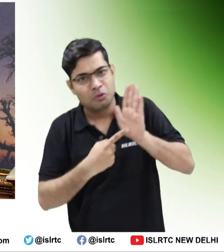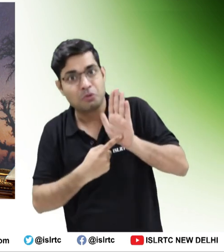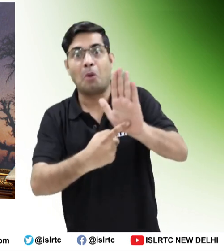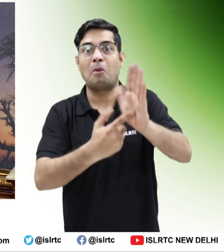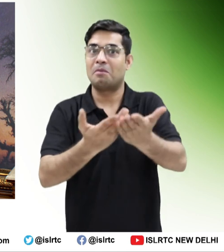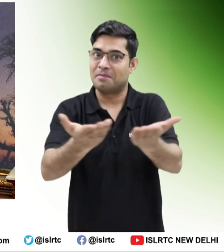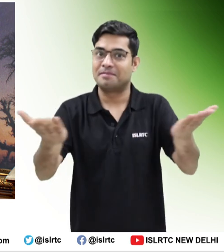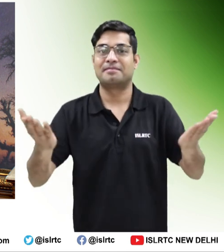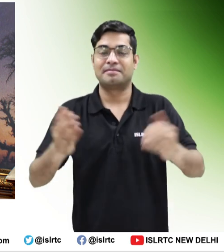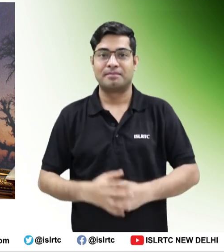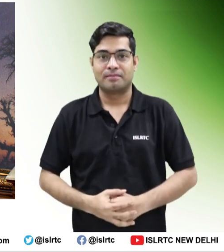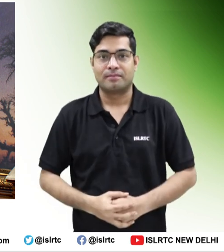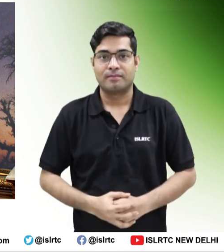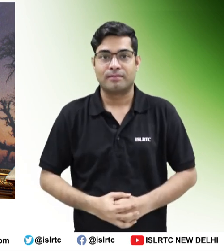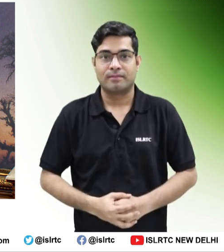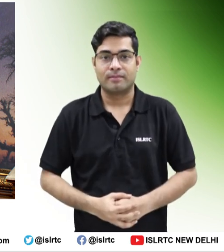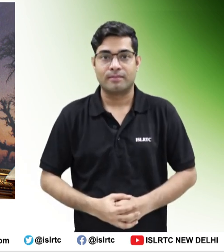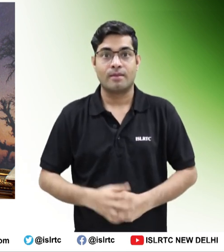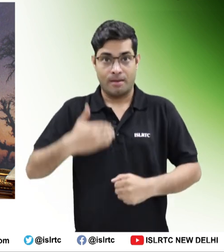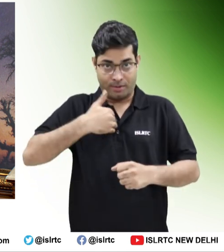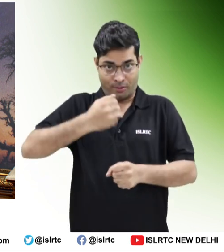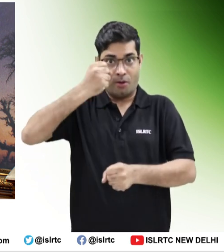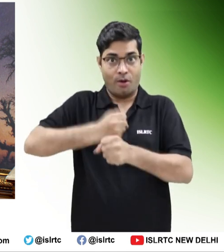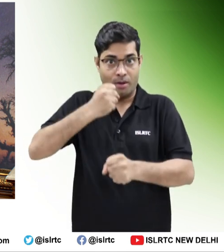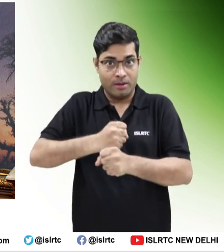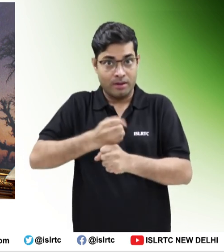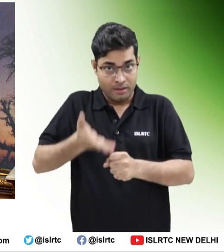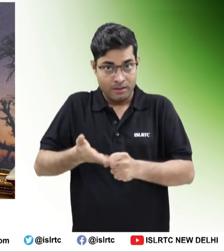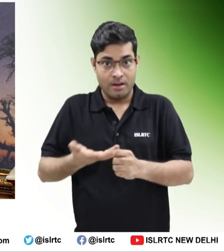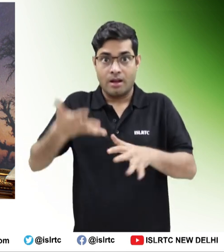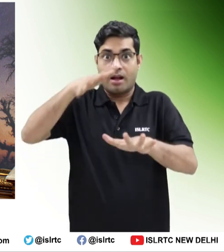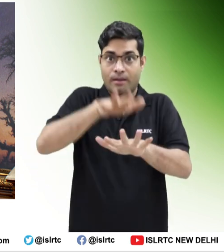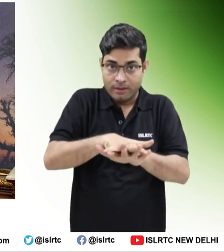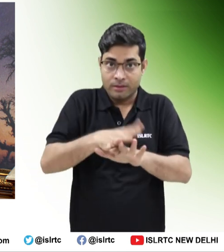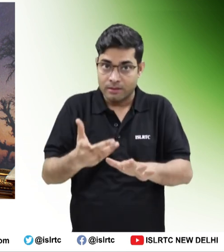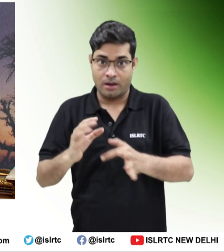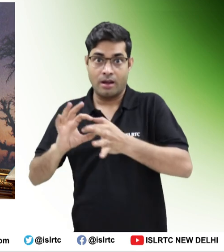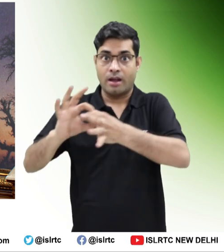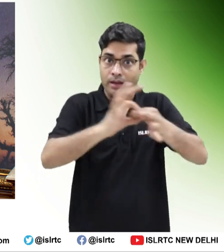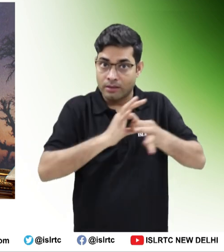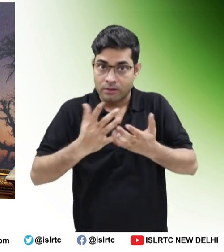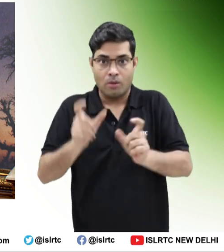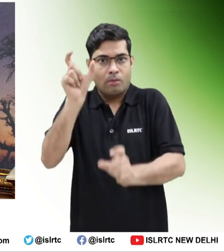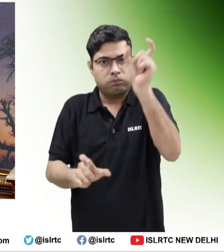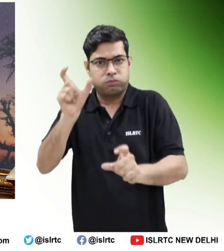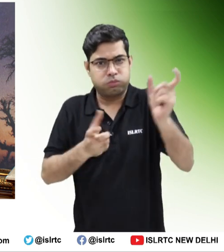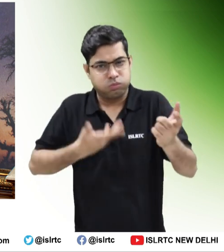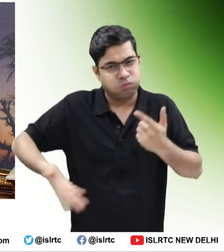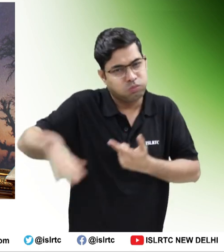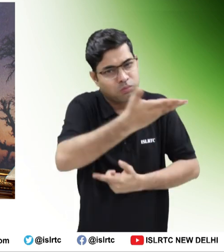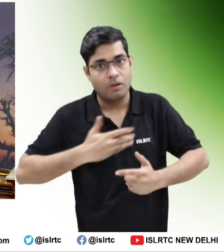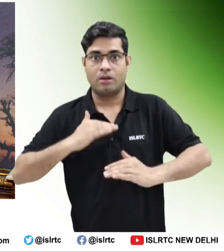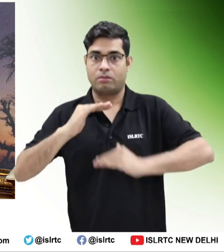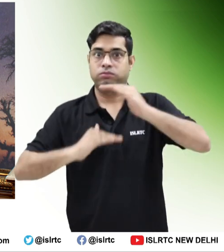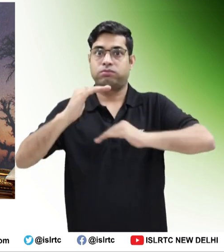प्रतिपत्ता को प्रदश्चित कर सके हमारी सरकार समावेशी और सभागी विकास के लिए प्रतिबध है